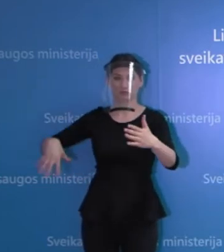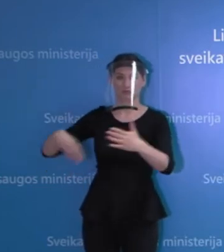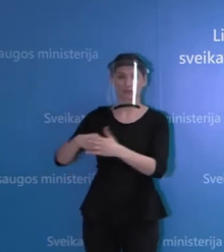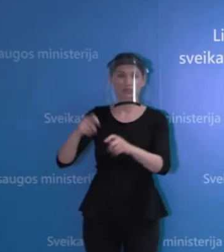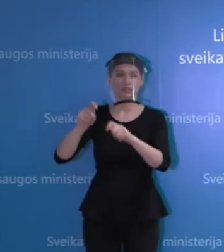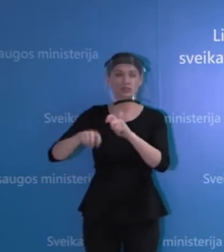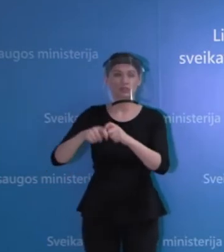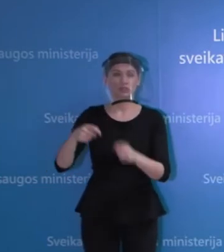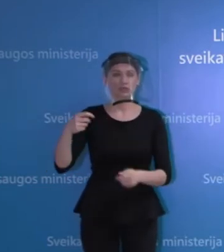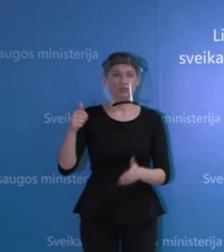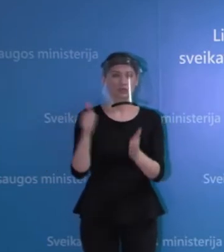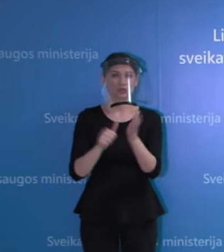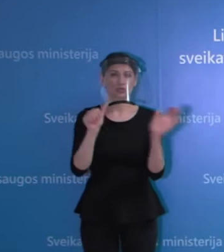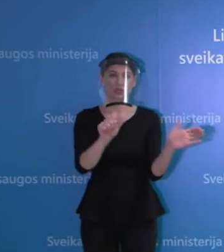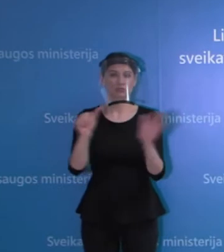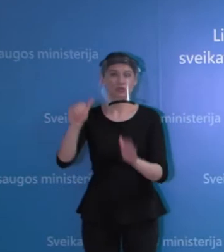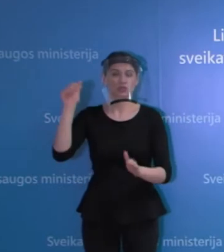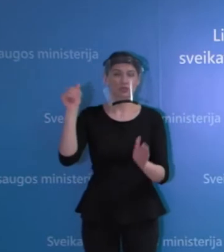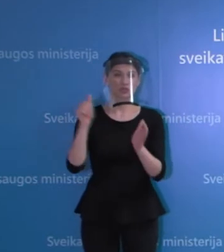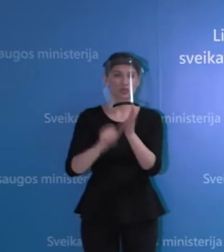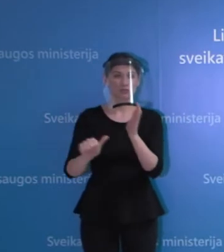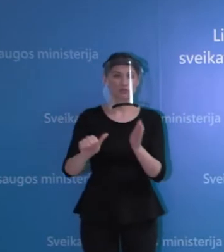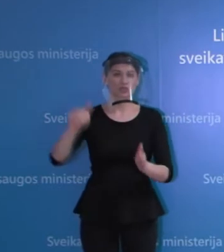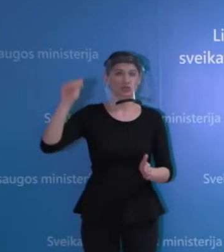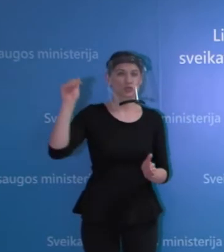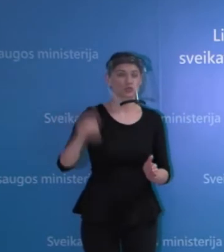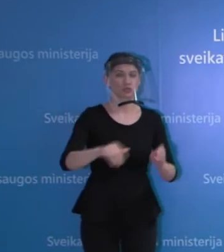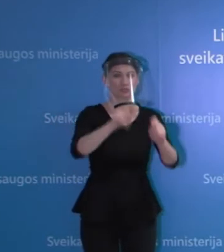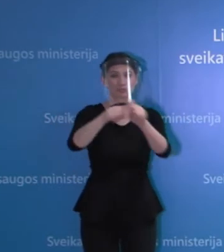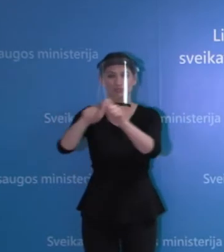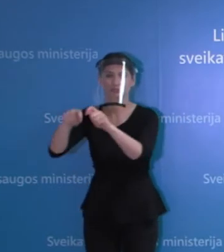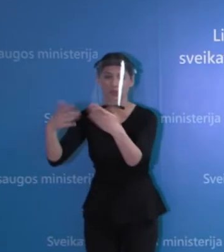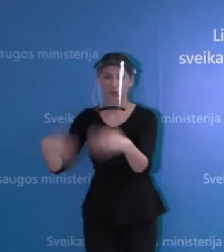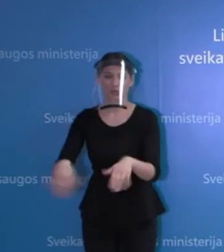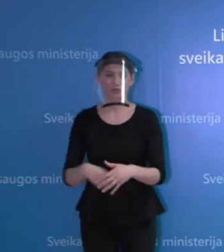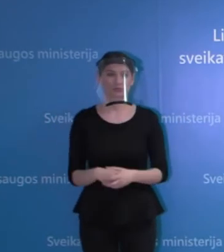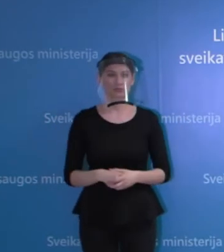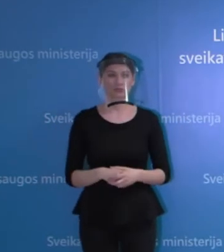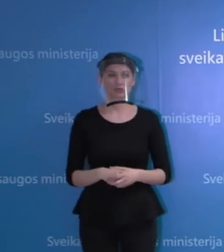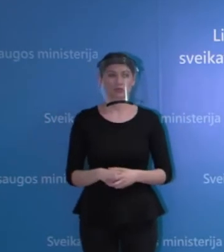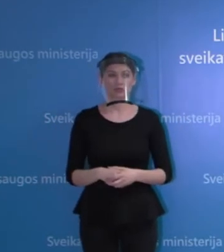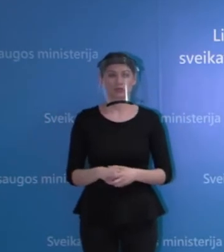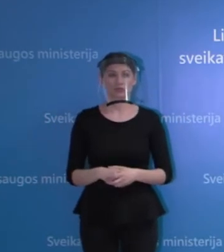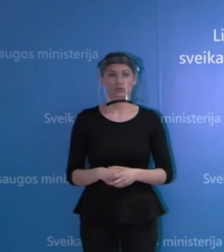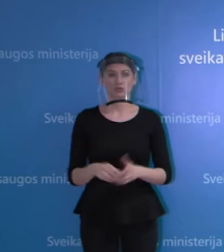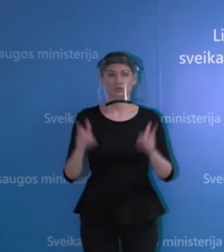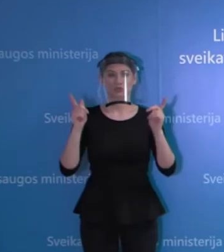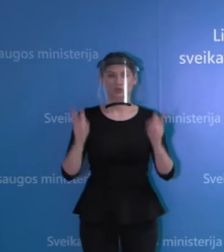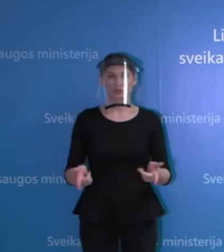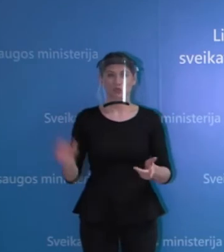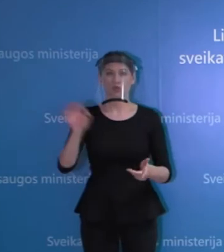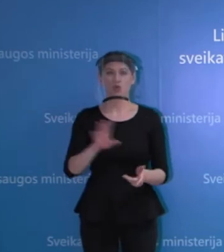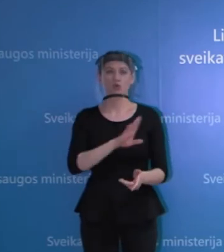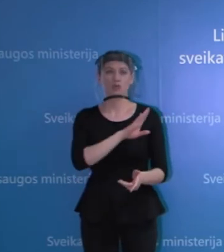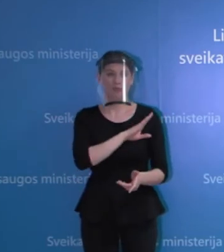ištirta daugiau negu 66 tūkstančiai mėginių mūsų patilių dniausia statistika susijusi su